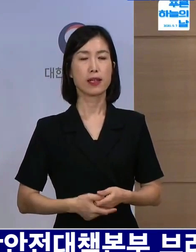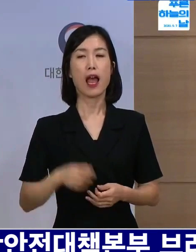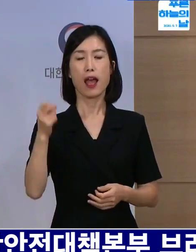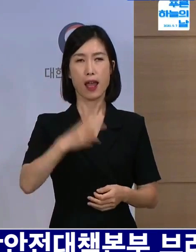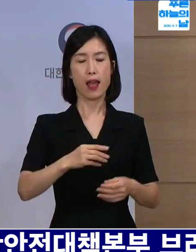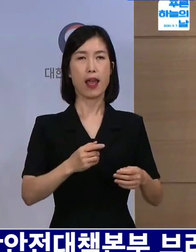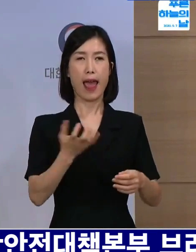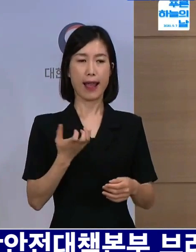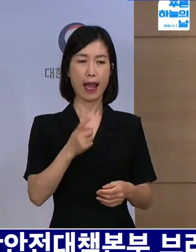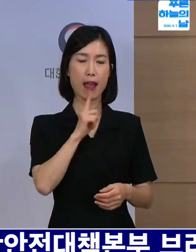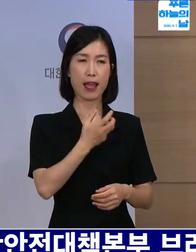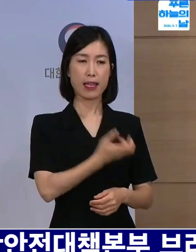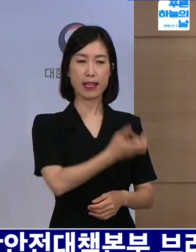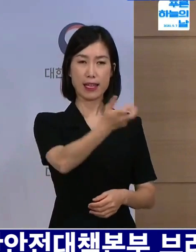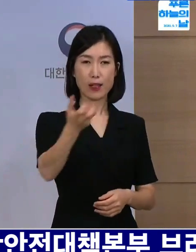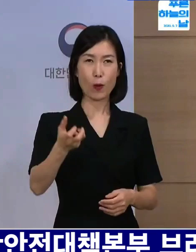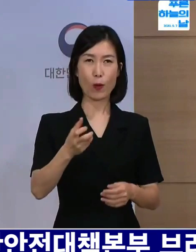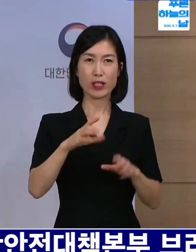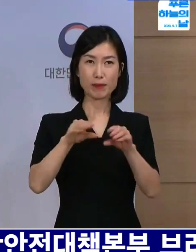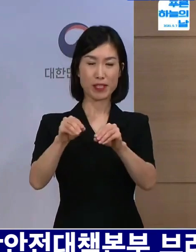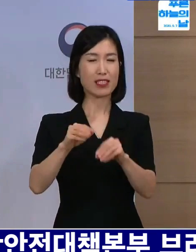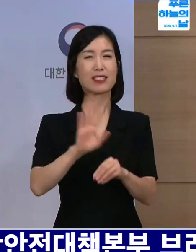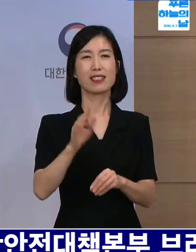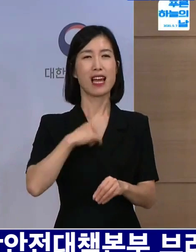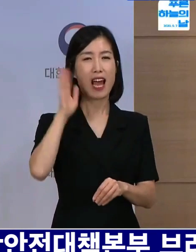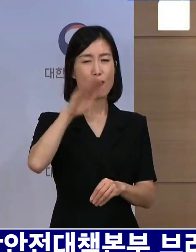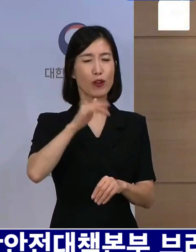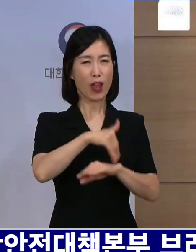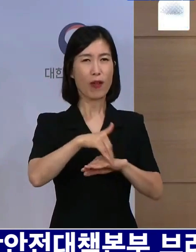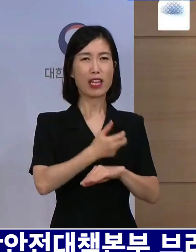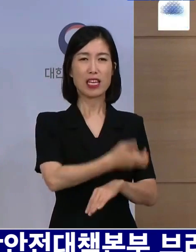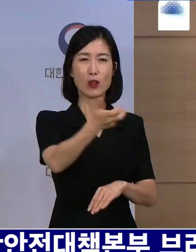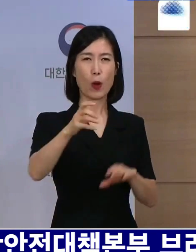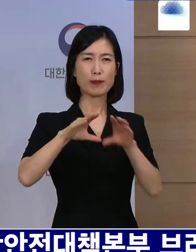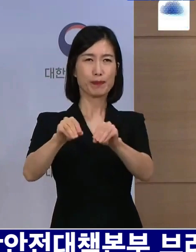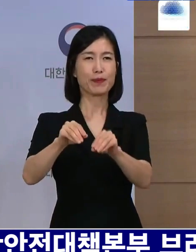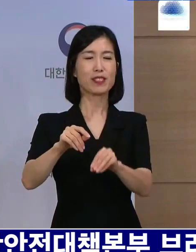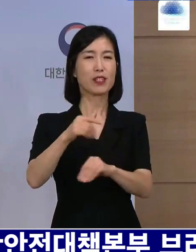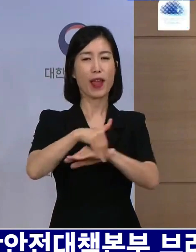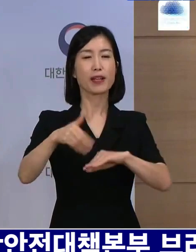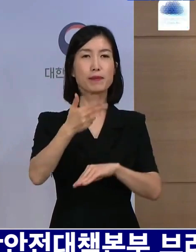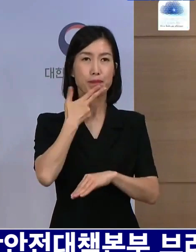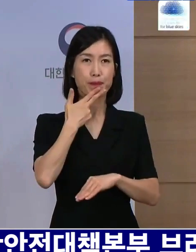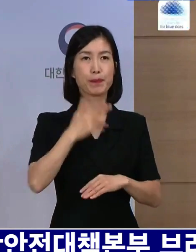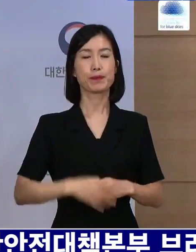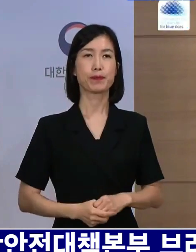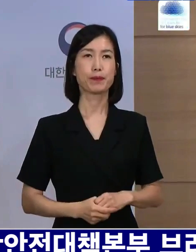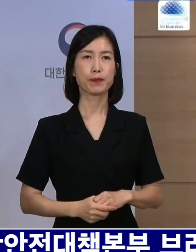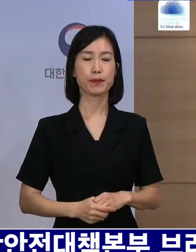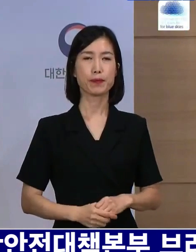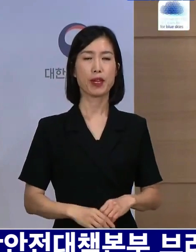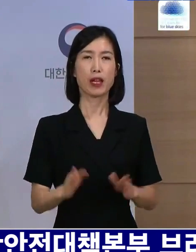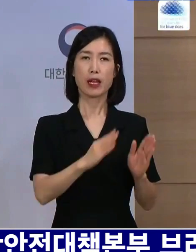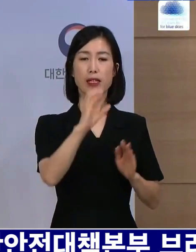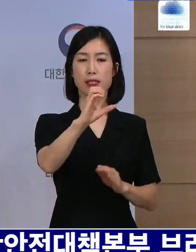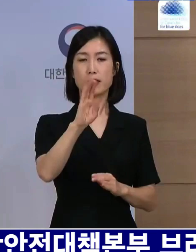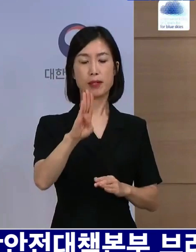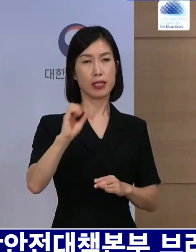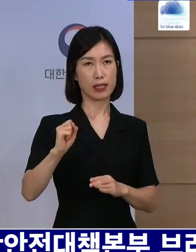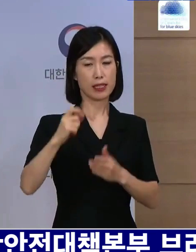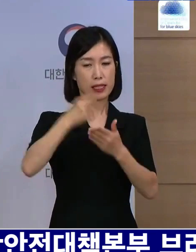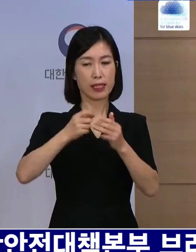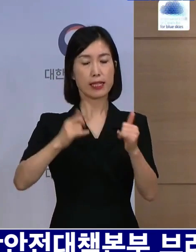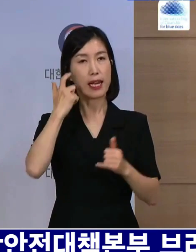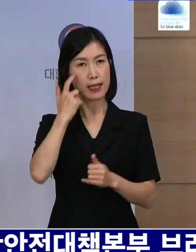그리고 이동 제한은 말씀드렸다시피 검토하고 있지 않습니다. 네, CBS 황영찬 기자님도 관련된